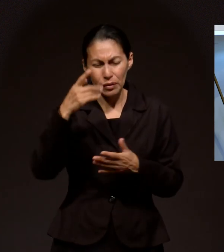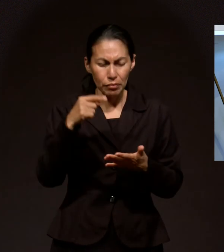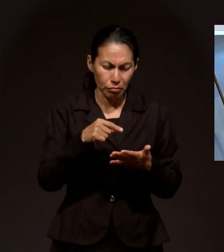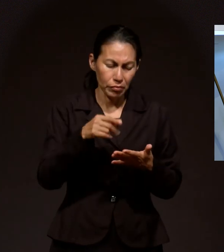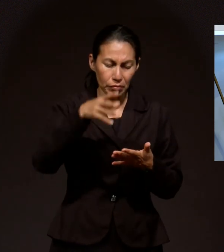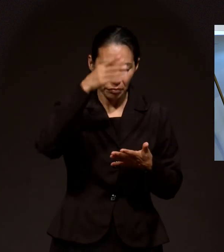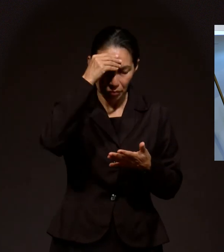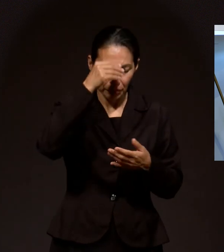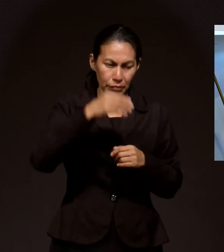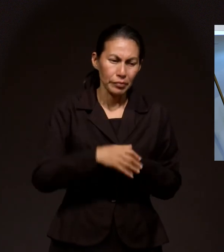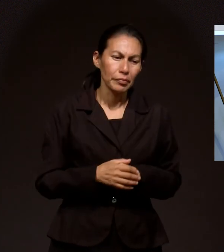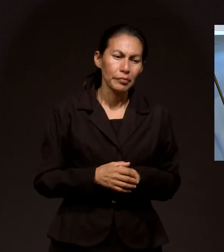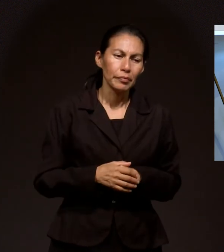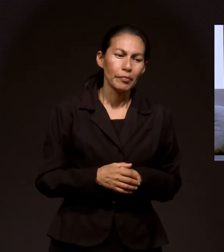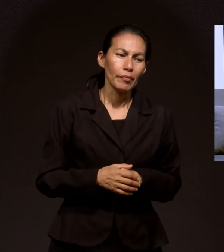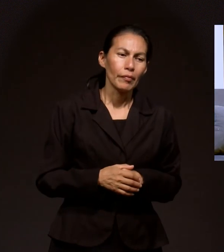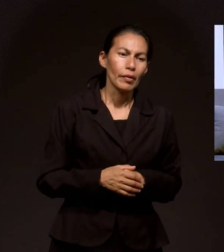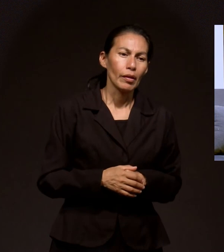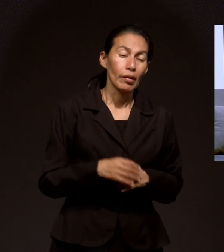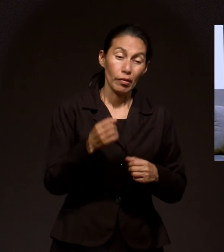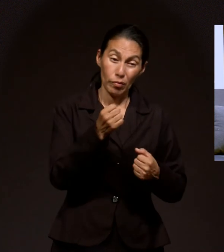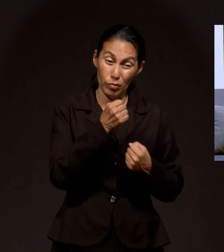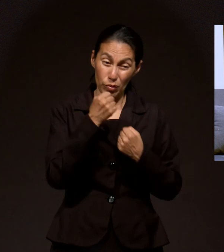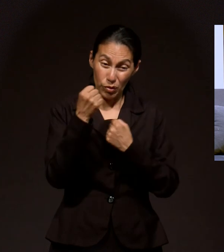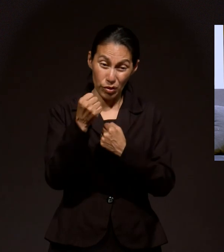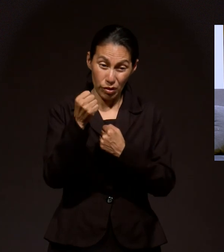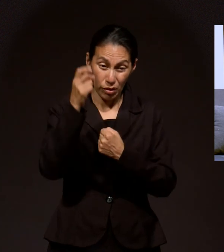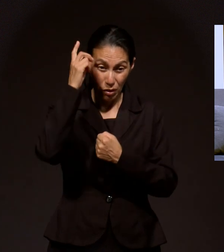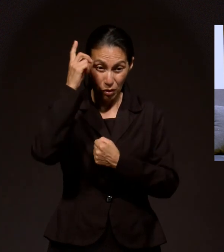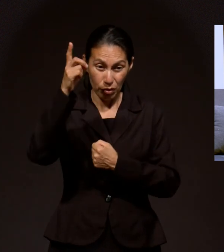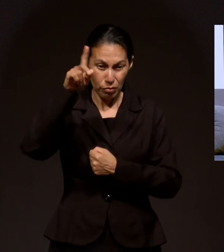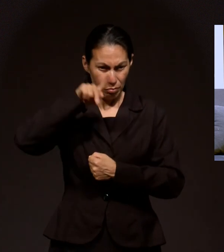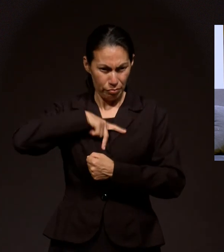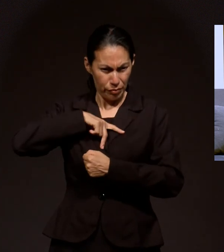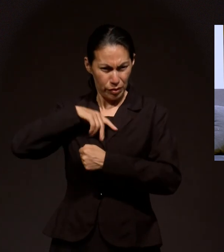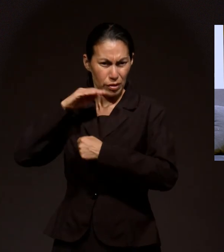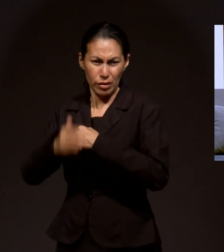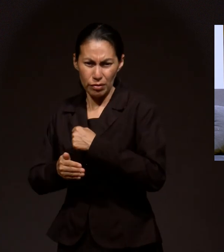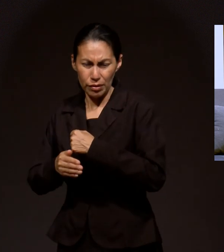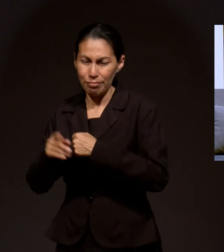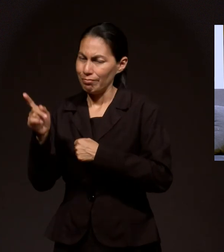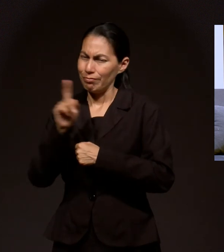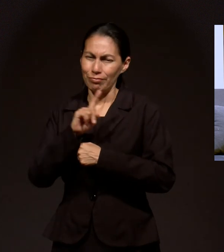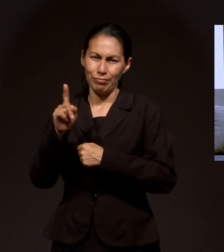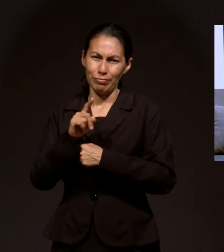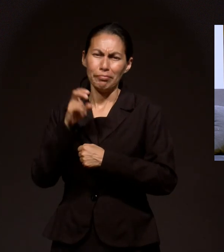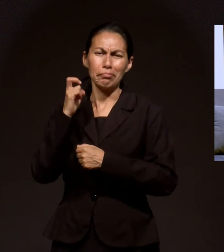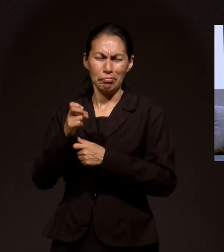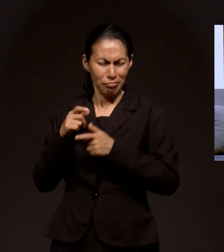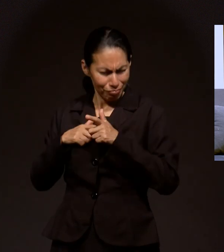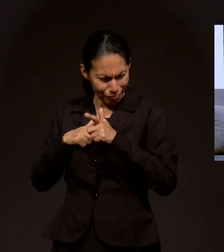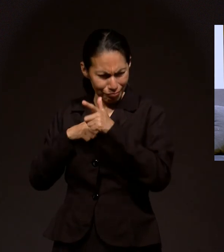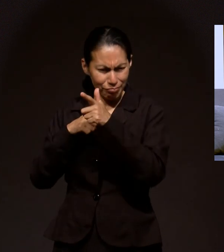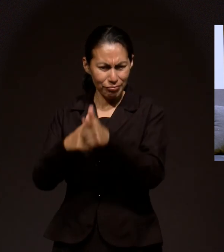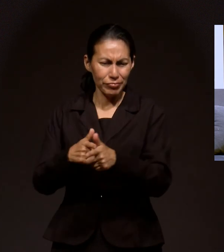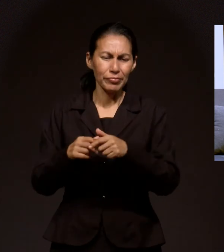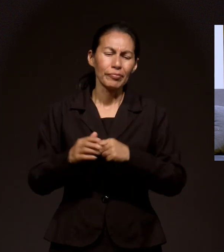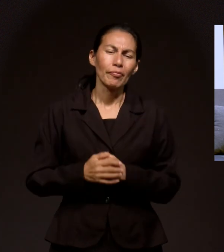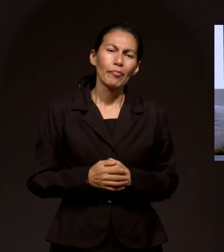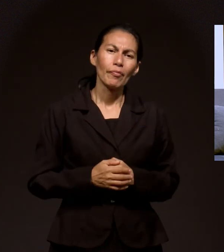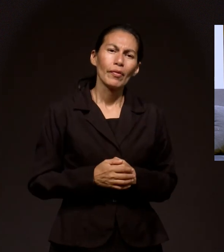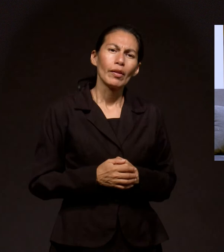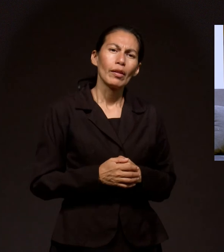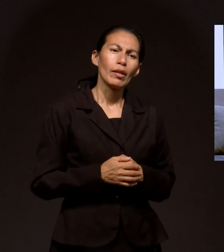ser nuestra También Así es El poder de Dios No se ha terminado Conmigo El poder de Dios Se mantiene